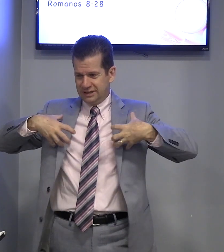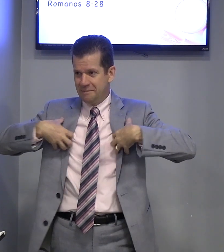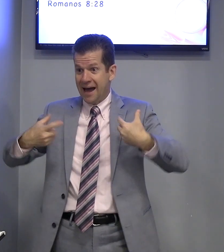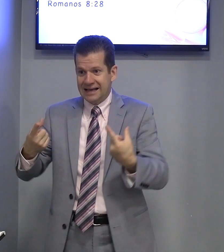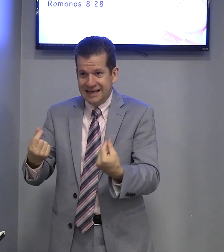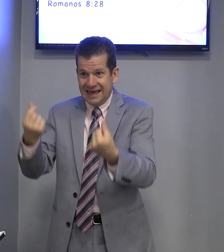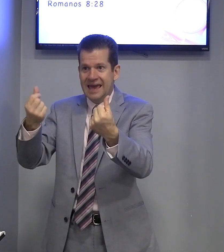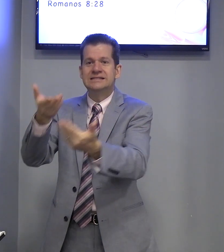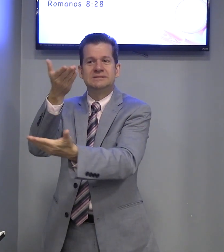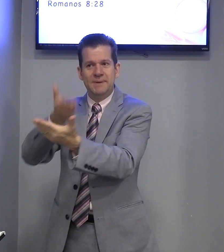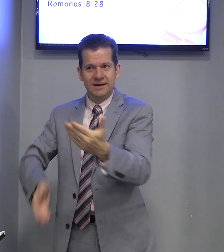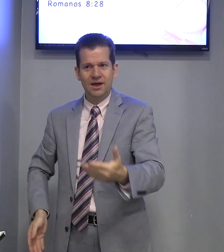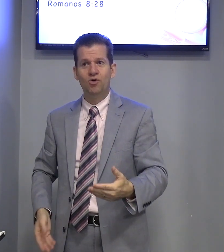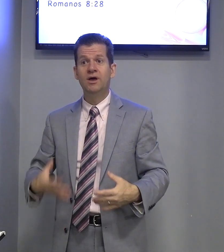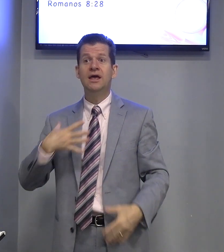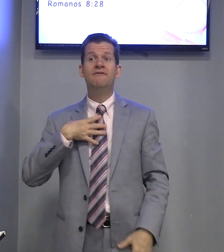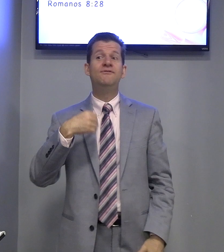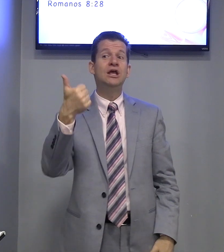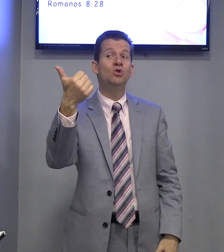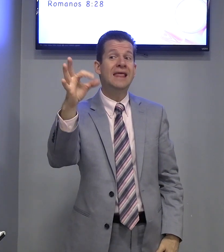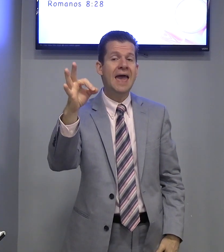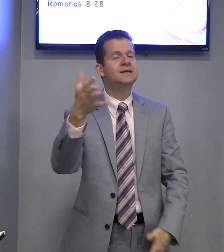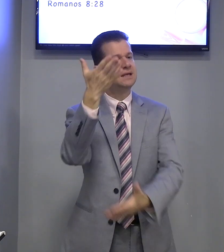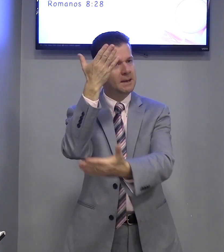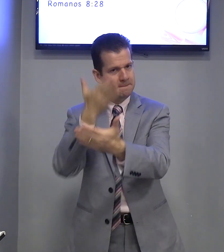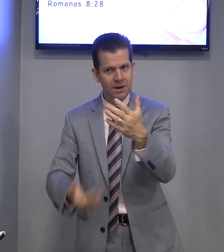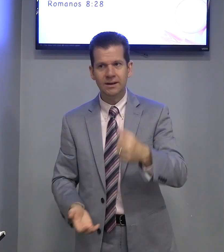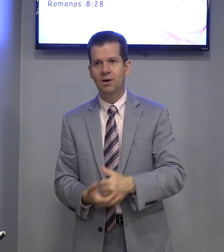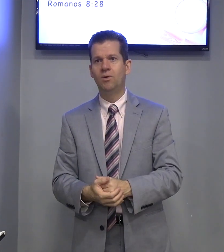Os animais, riquezas, perdeu. Filho, dez, perdeu.